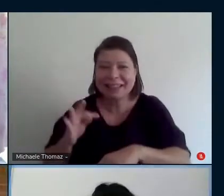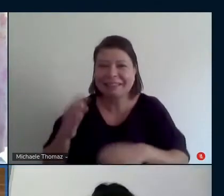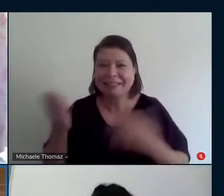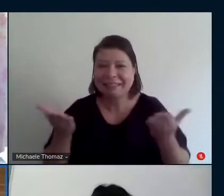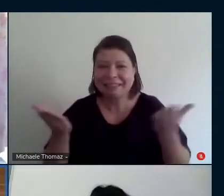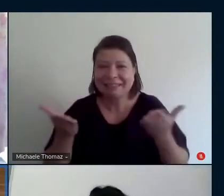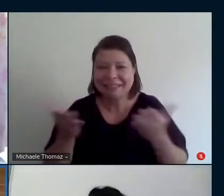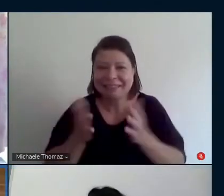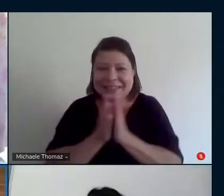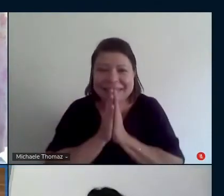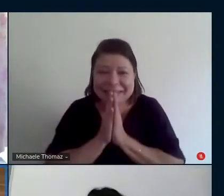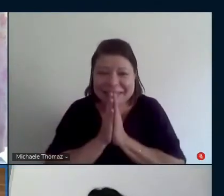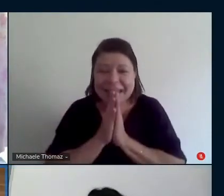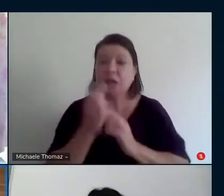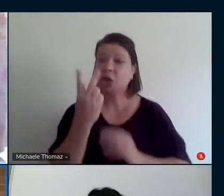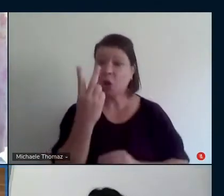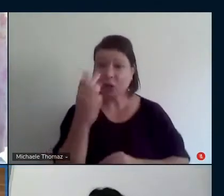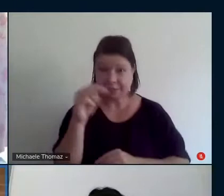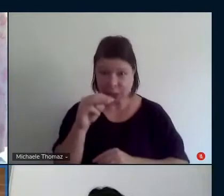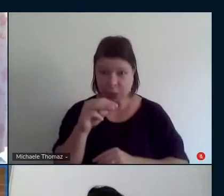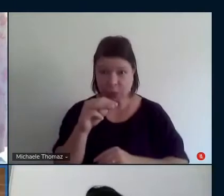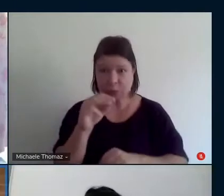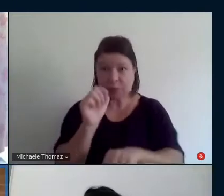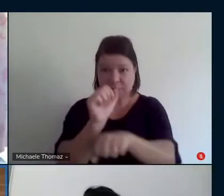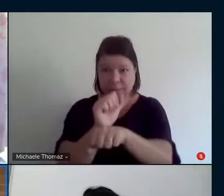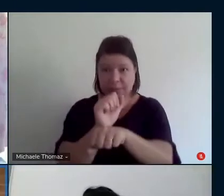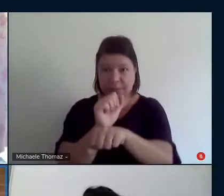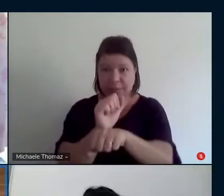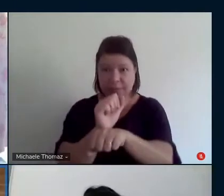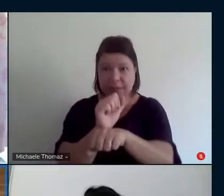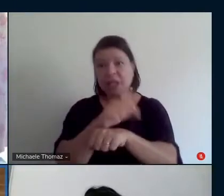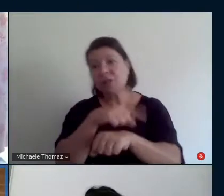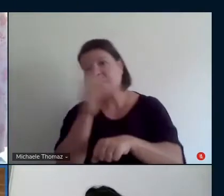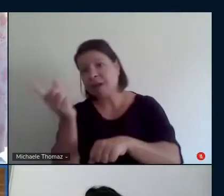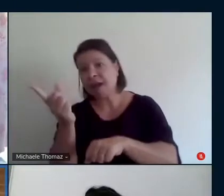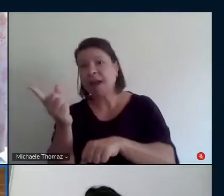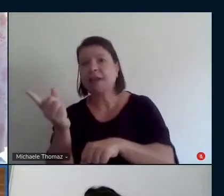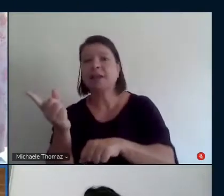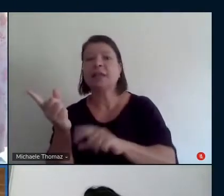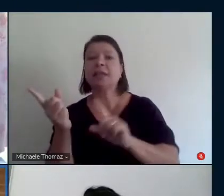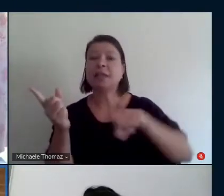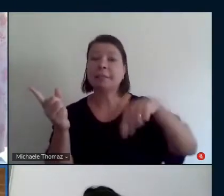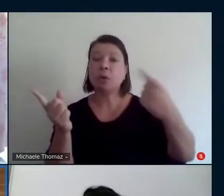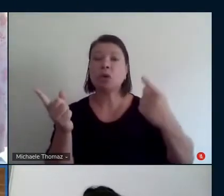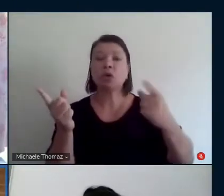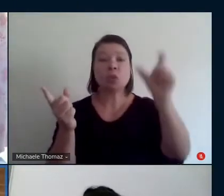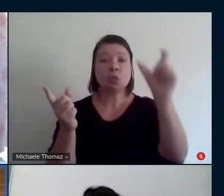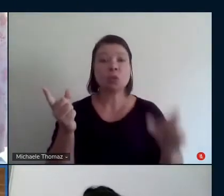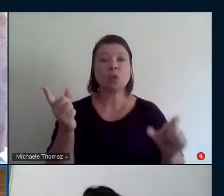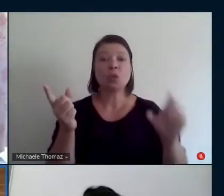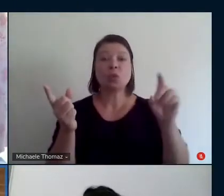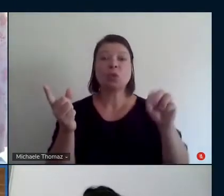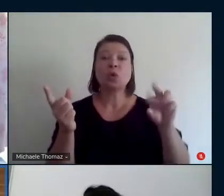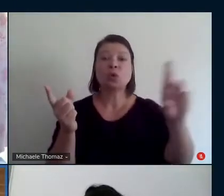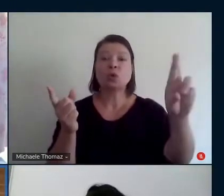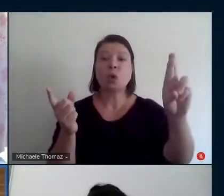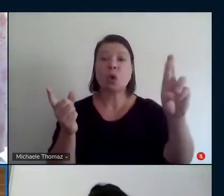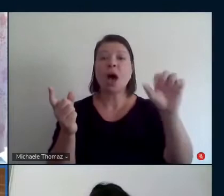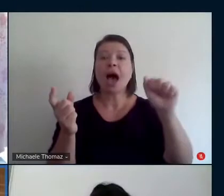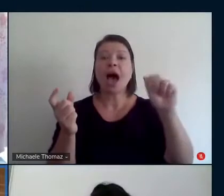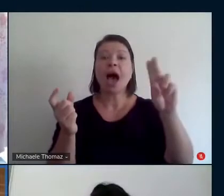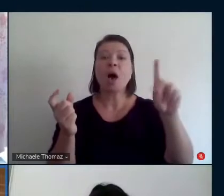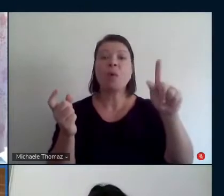de dois minutinhos, aí nós voltamos com o professor doutor Augusto Charan para que nós possamos ir ao banheiro